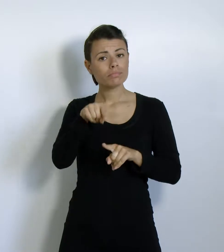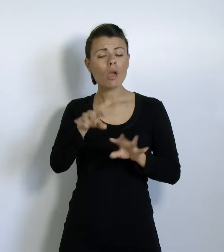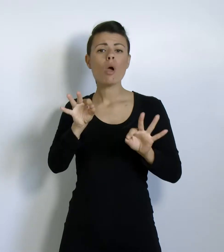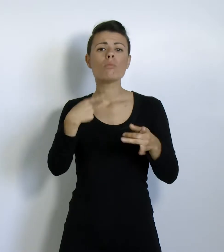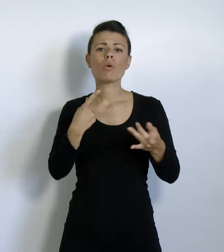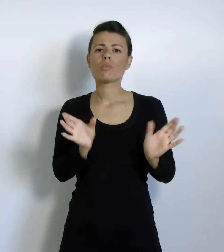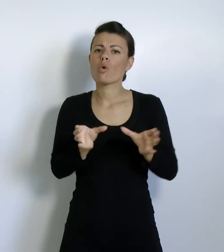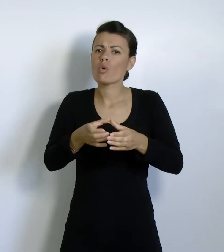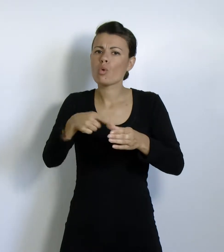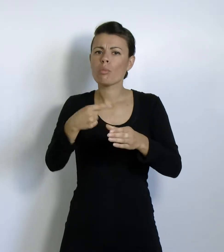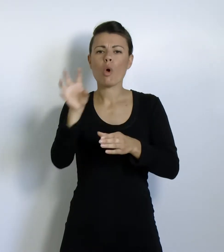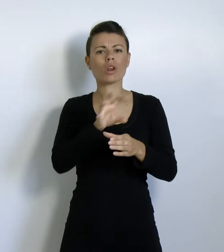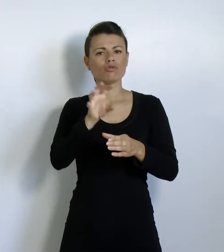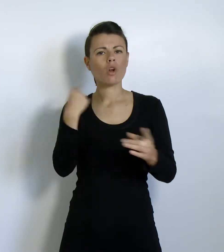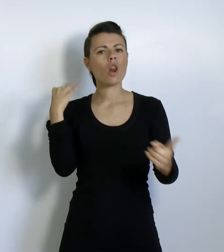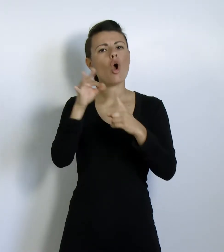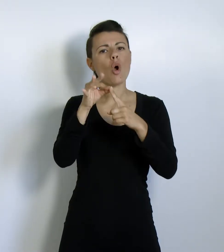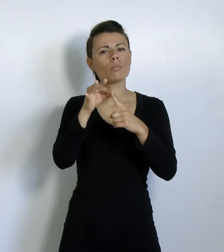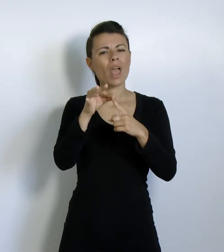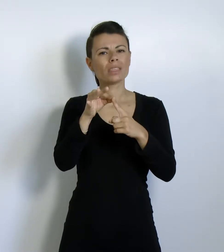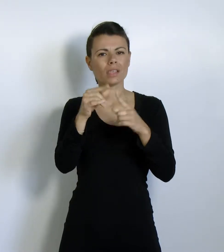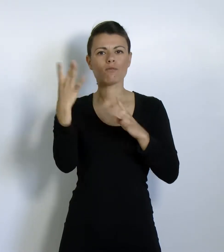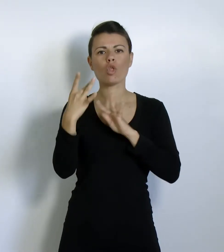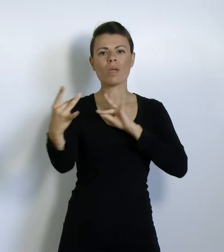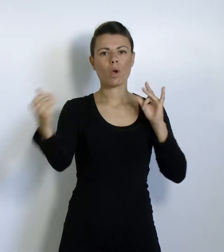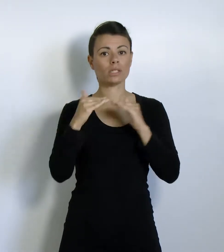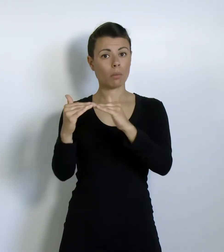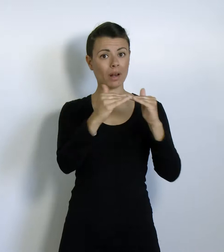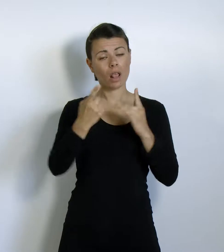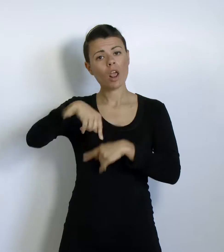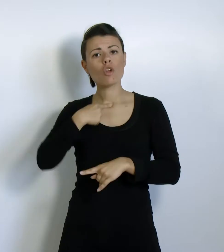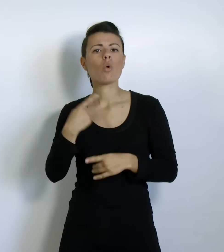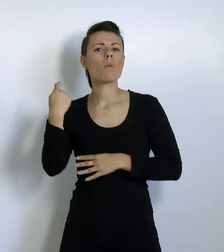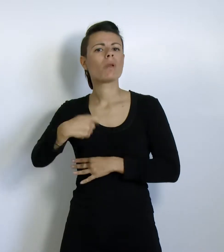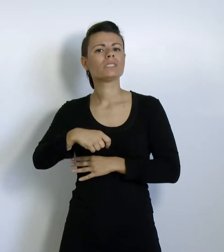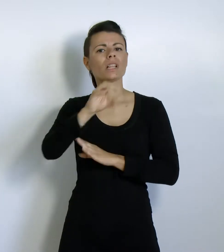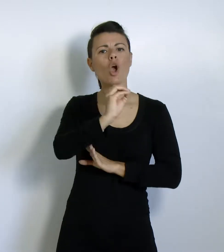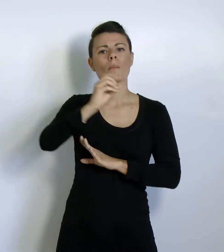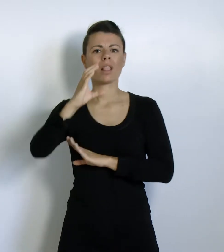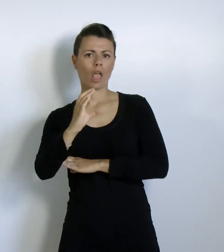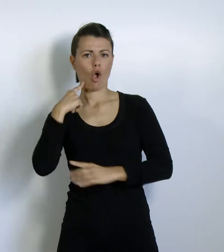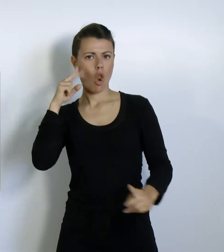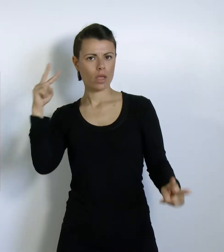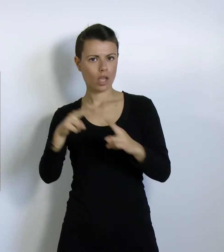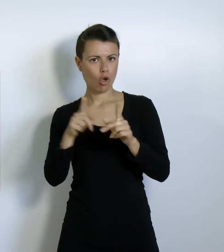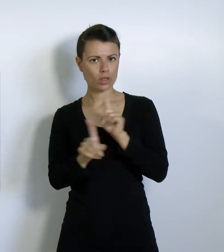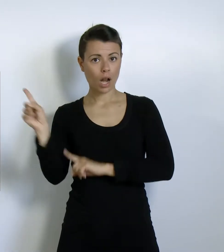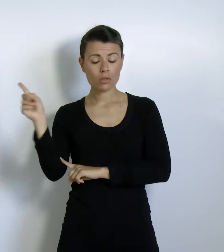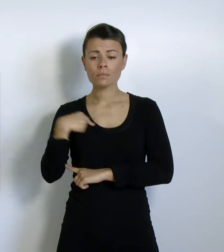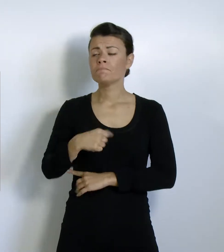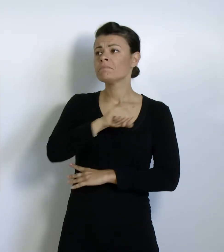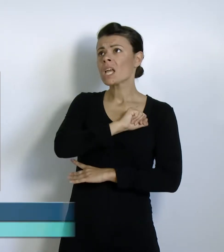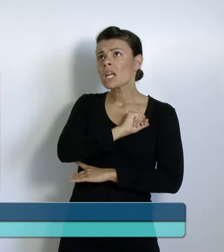regionale a tutela della democrazia paritaria. Abbiamo incontrato la Presidente Ombretta Colli. Credo che comunque